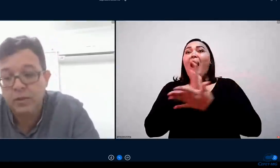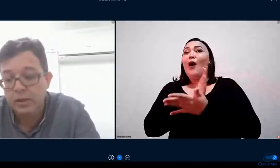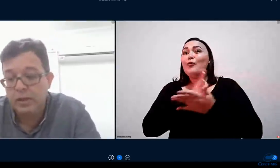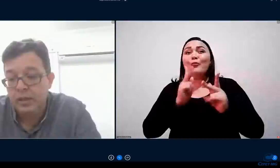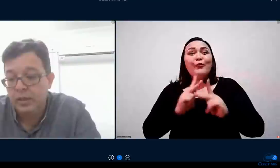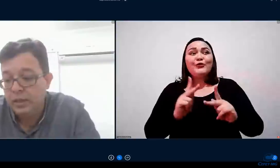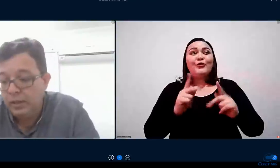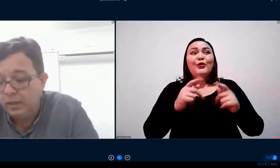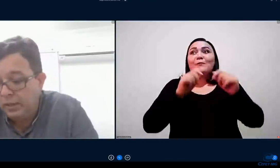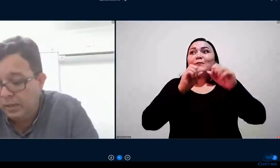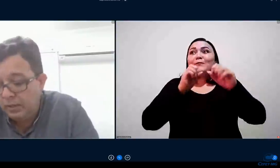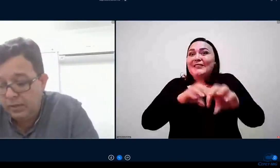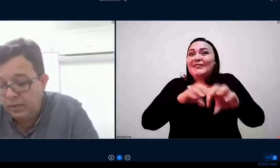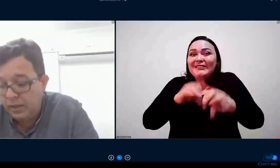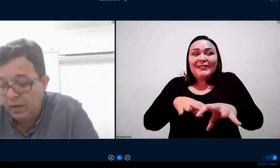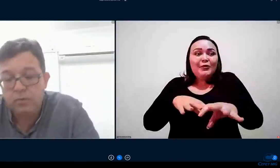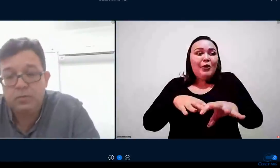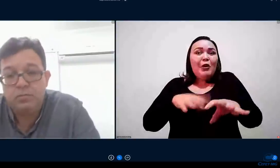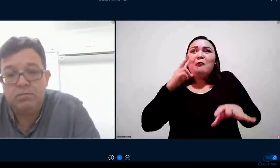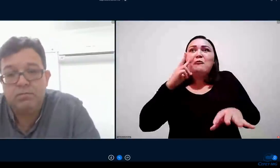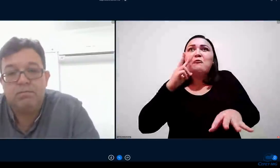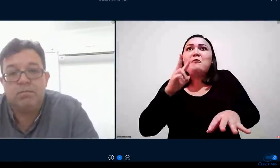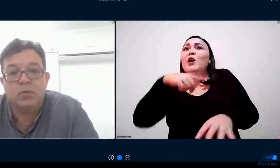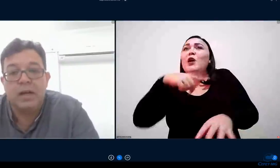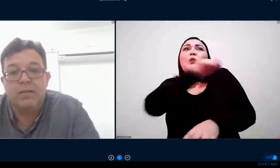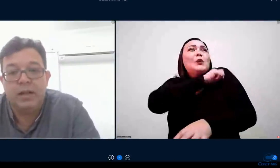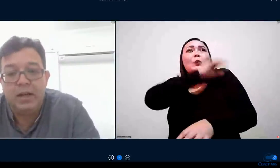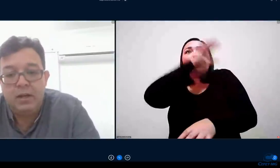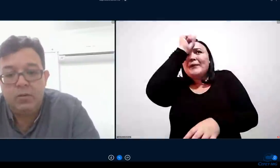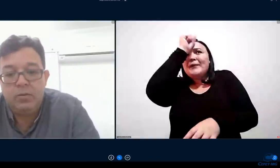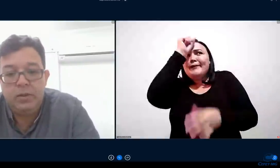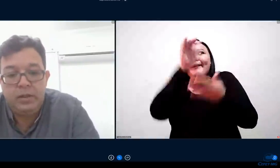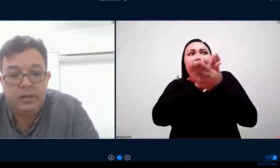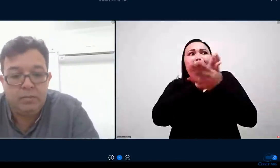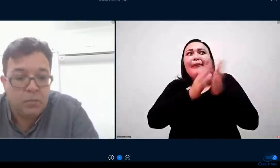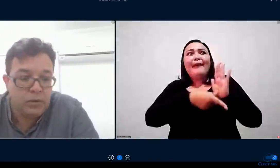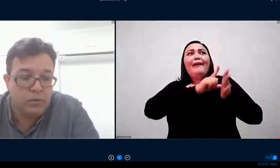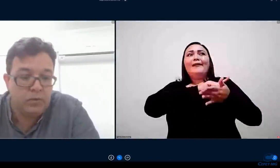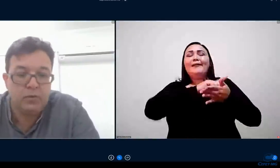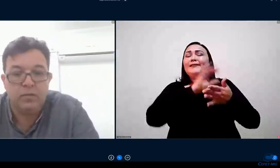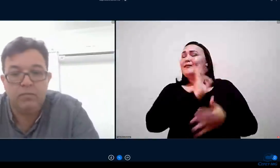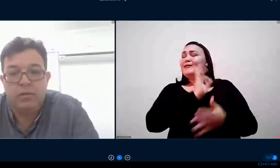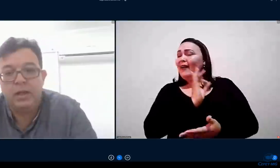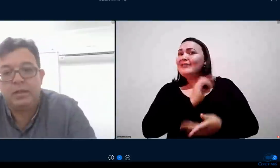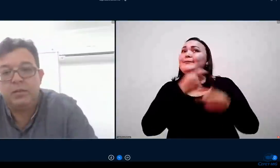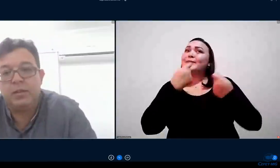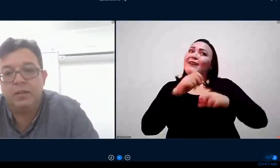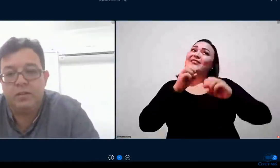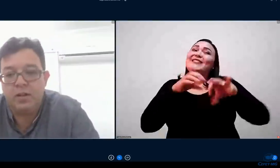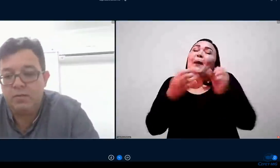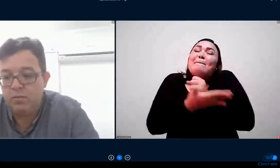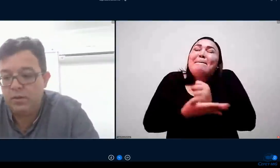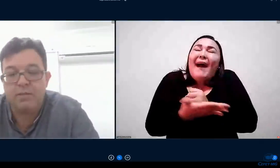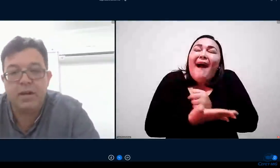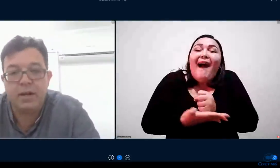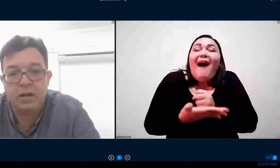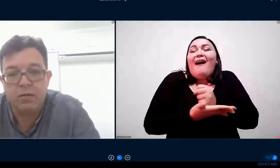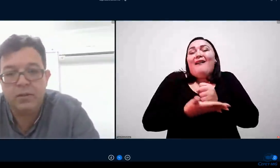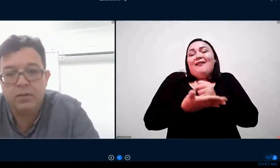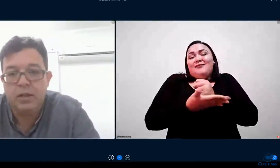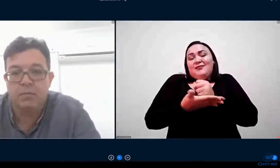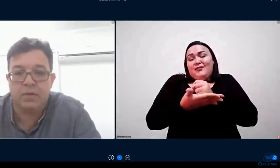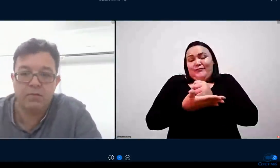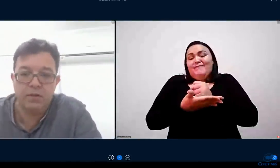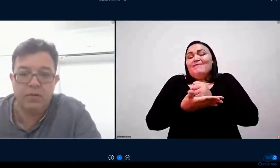interpretação e que que algo não estava legal e que muitos relatando que desejavam